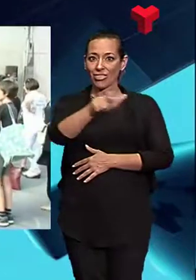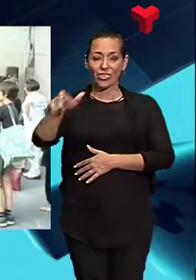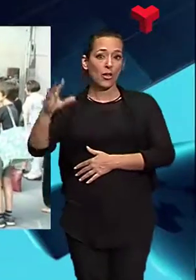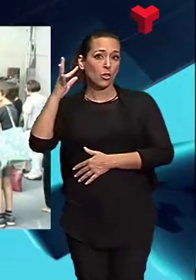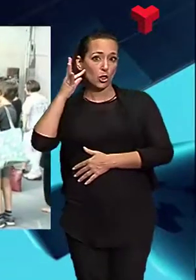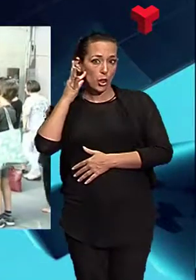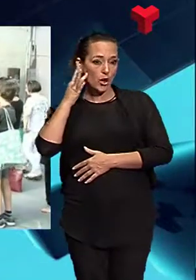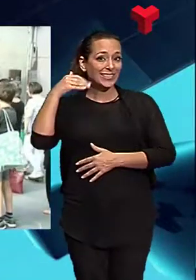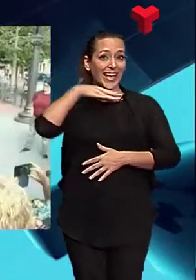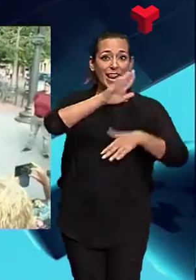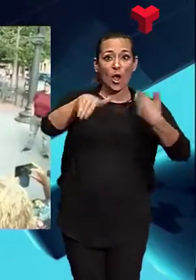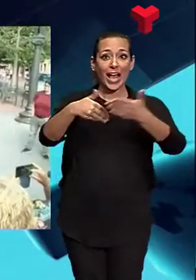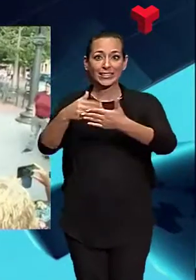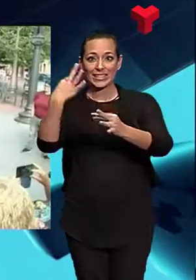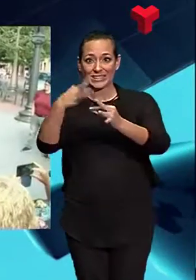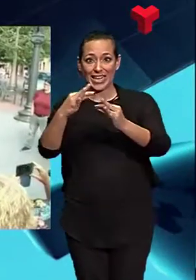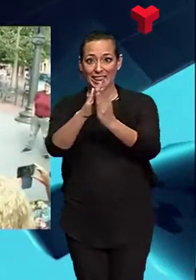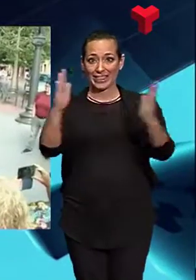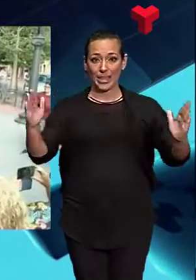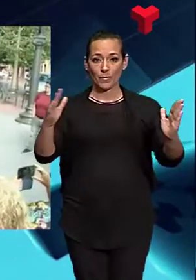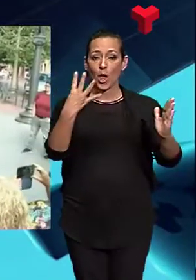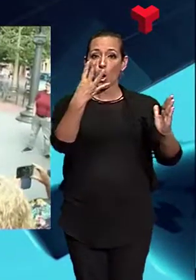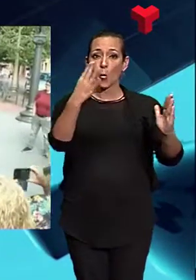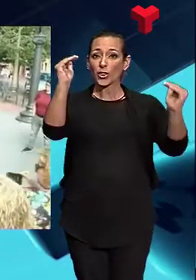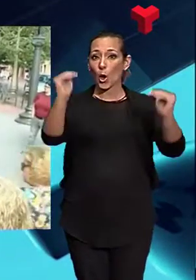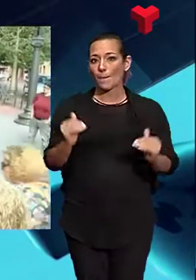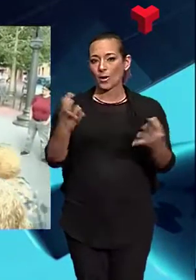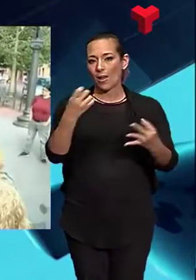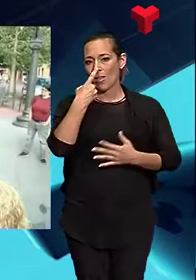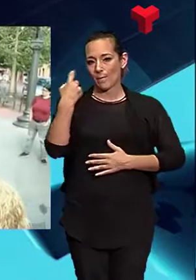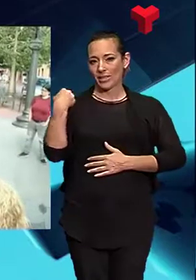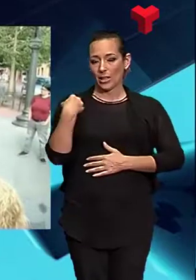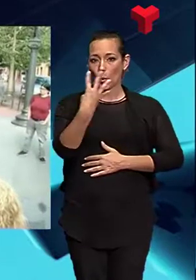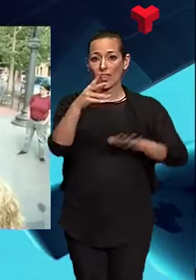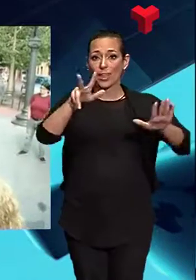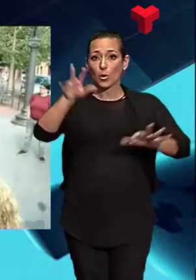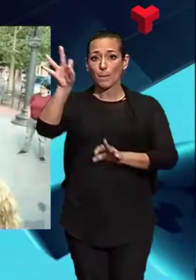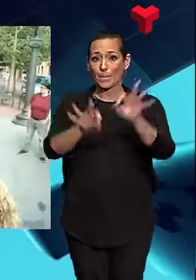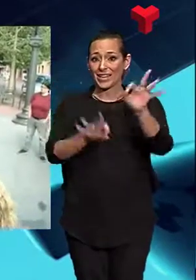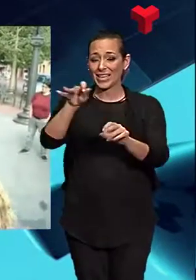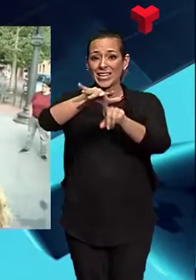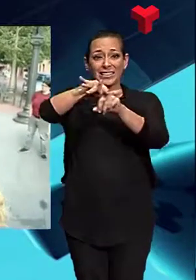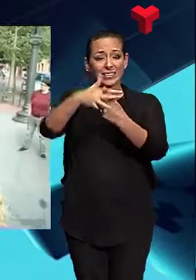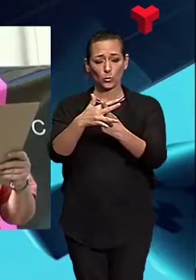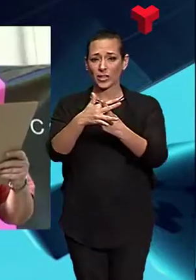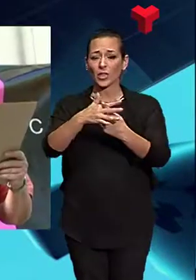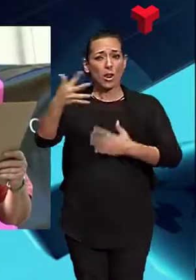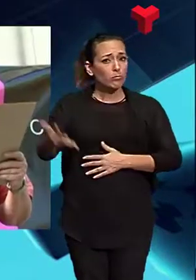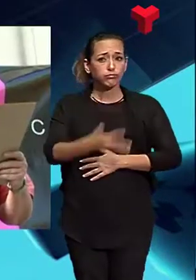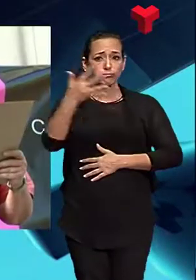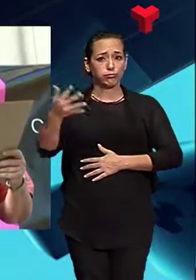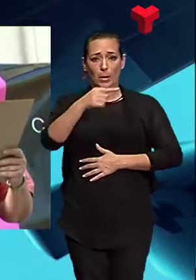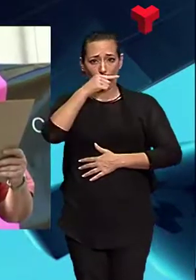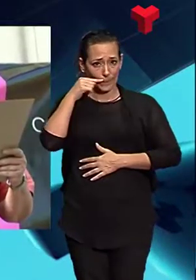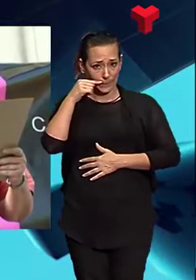de gener i setembre, quatre menys que l'any passat. El 48% està en situació de violència masclista,